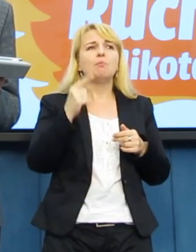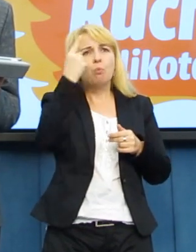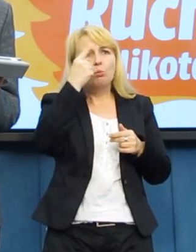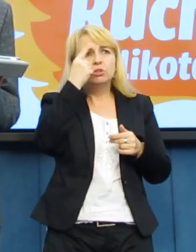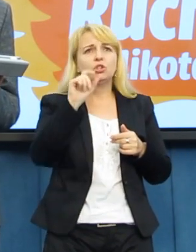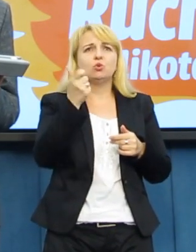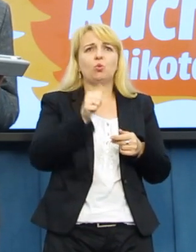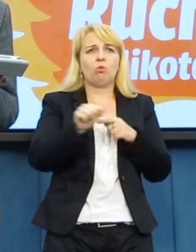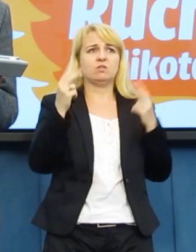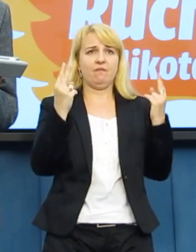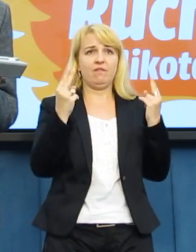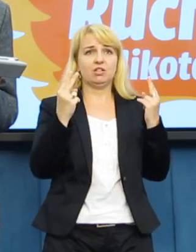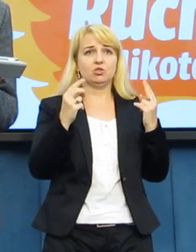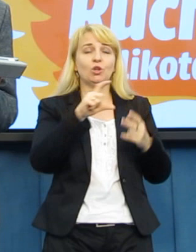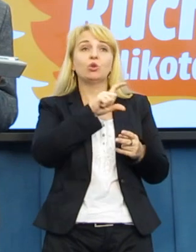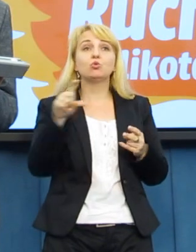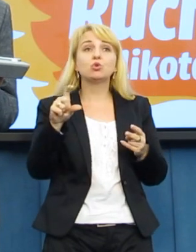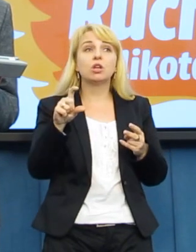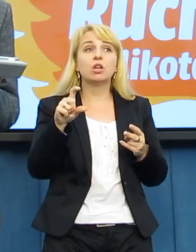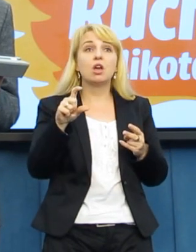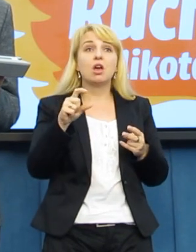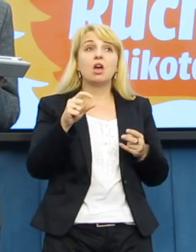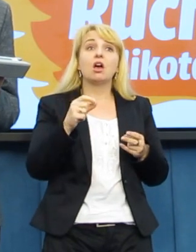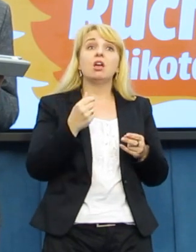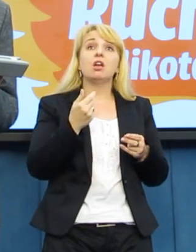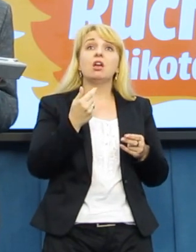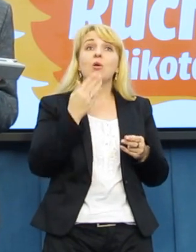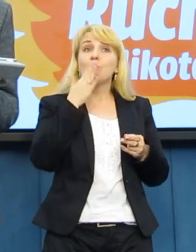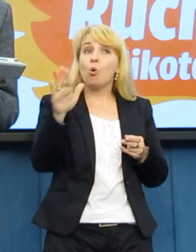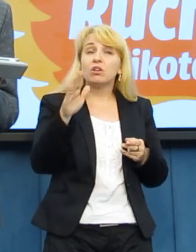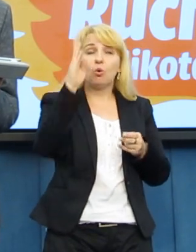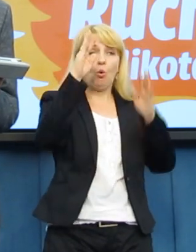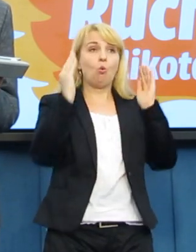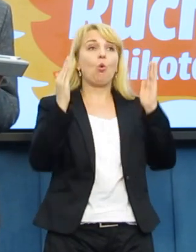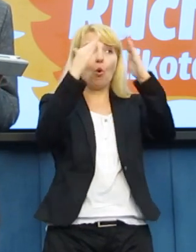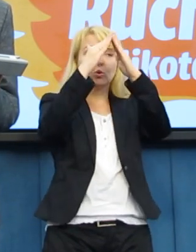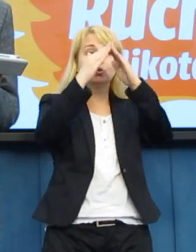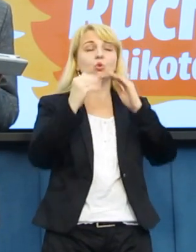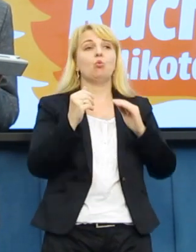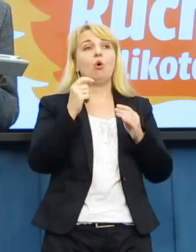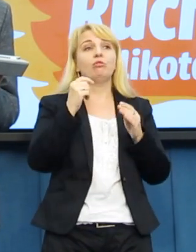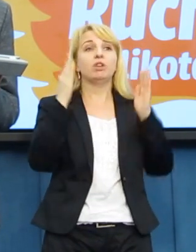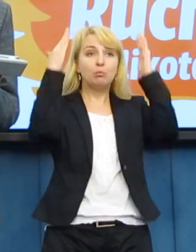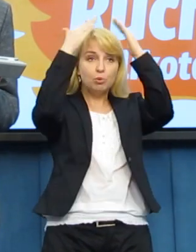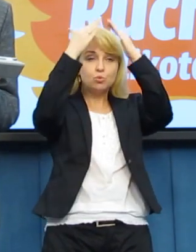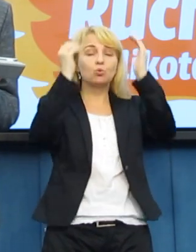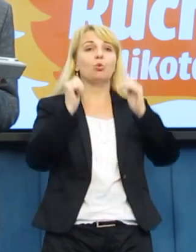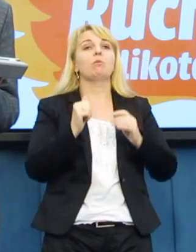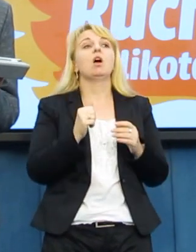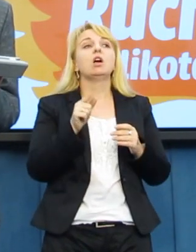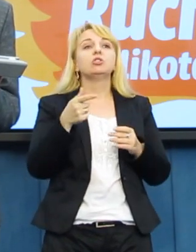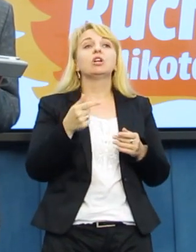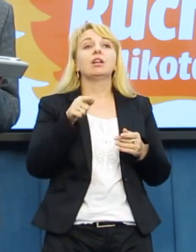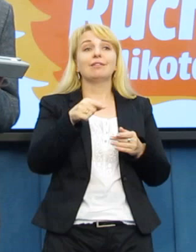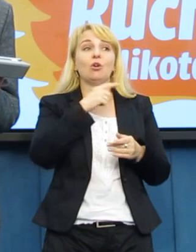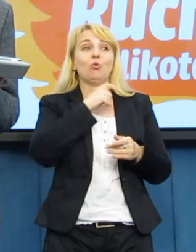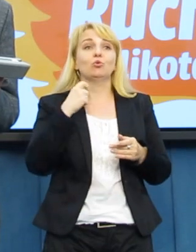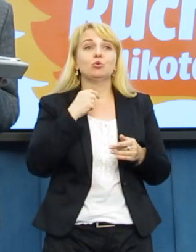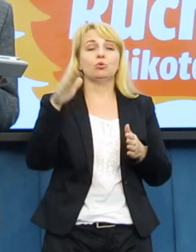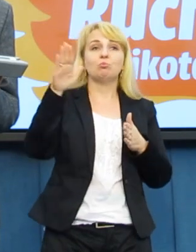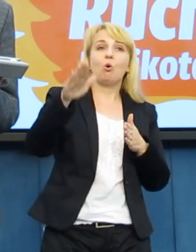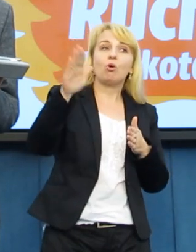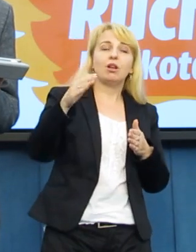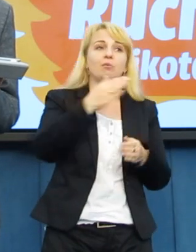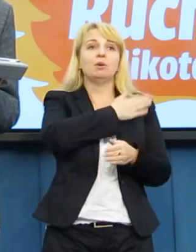ważniejsze. Czy poparcie ze strony biskupa, czy to, że biskup ich poklepie po ramieniu i